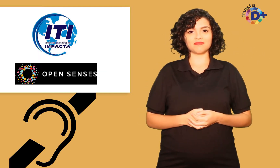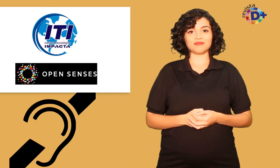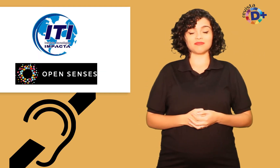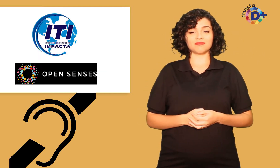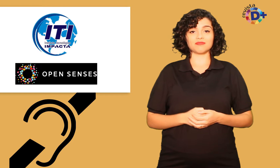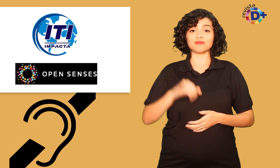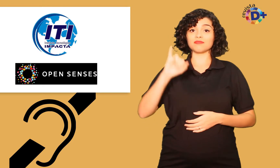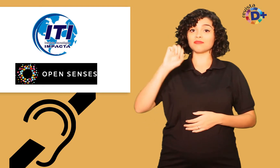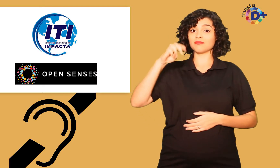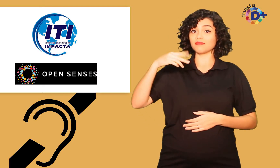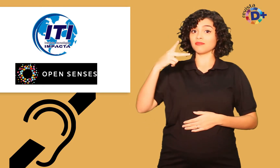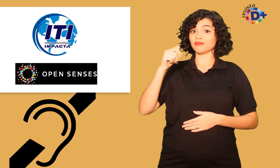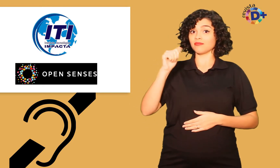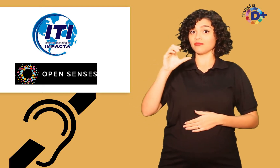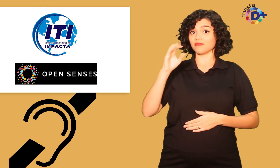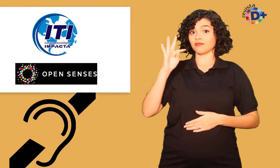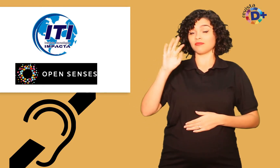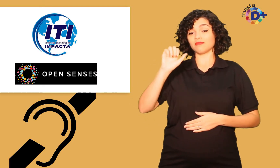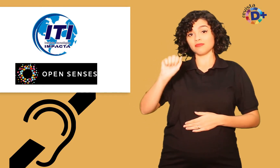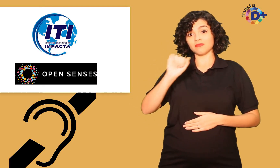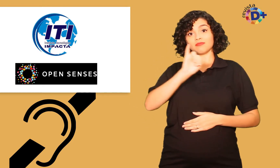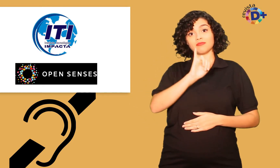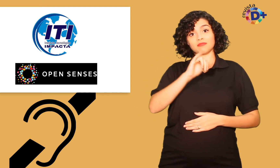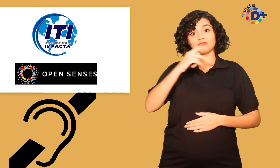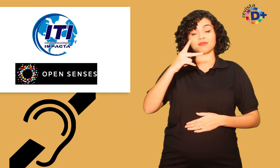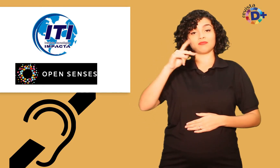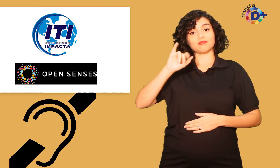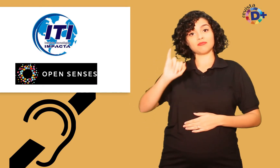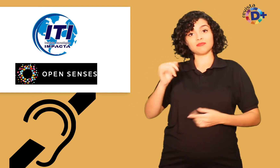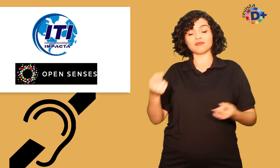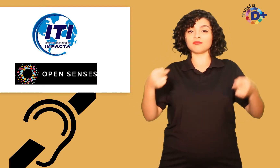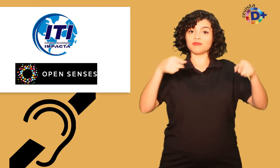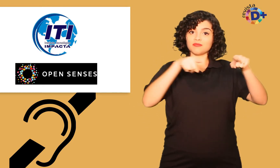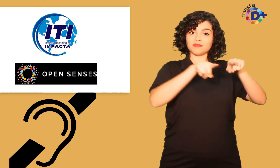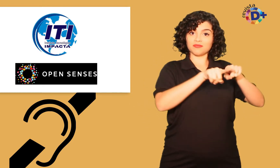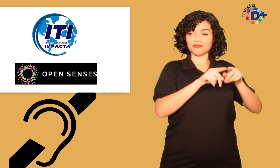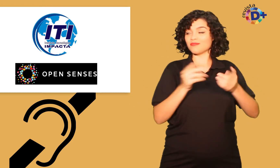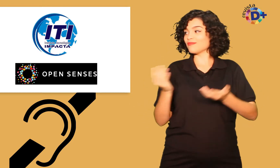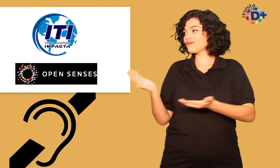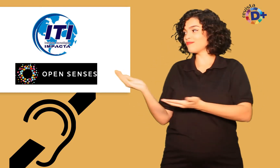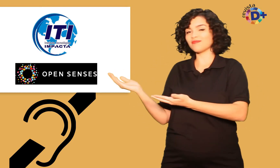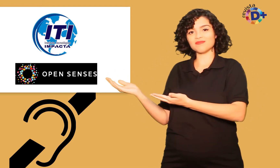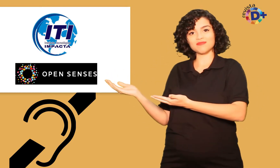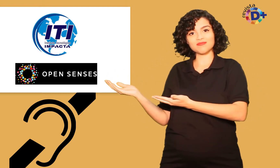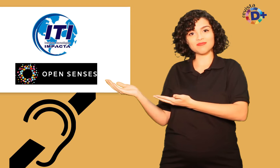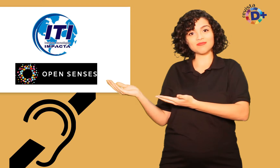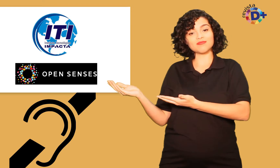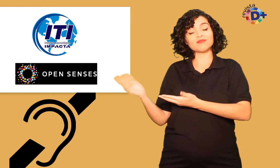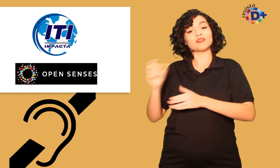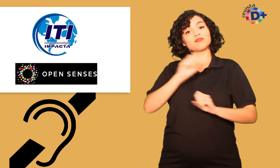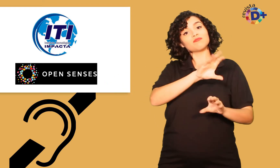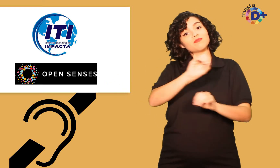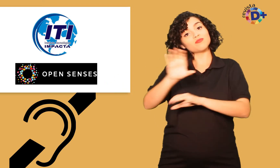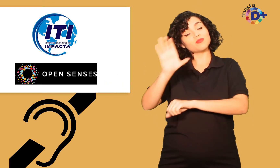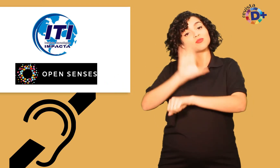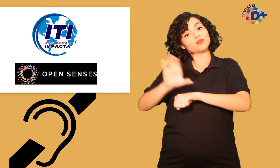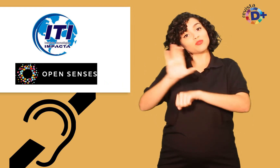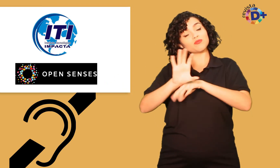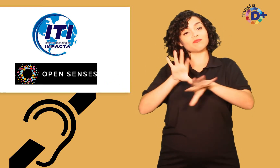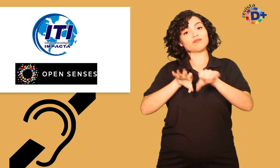A Impacta, ITI, em parceria com OpenSense, a fim de levar capacitação para